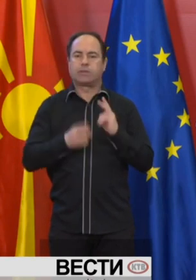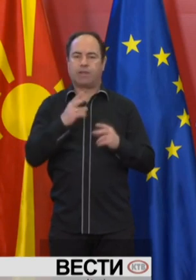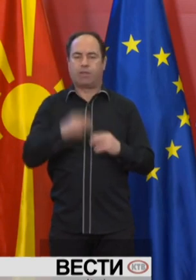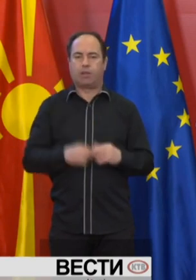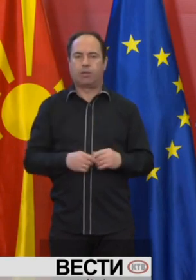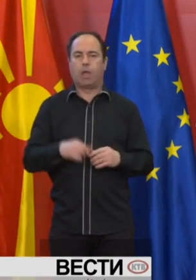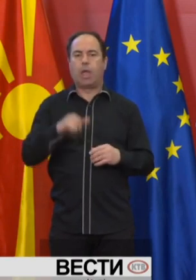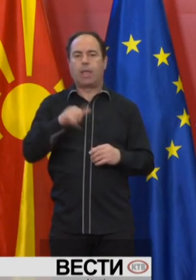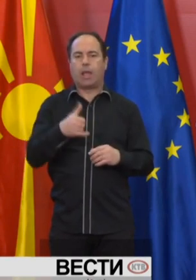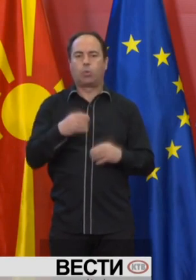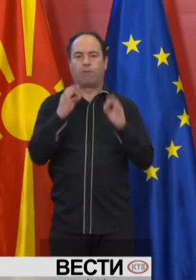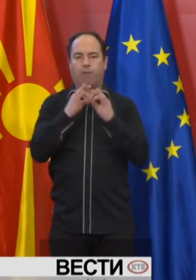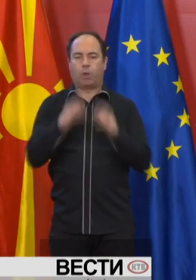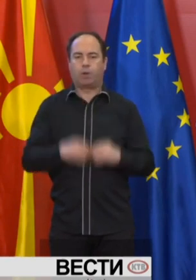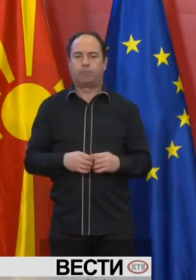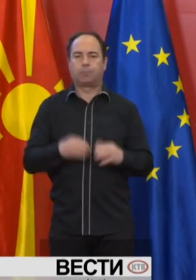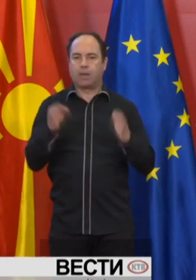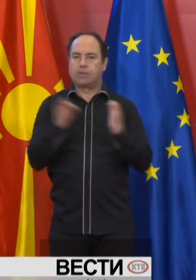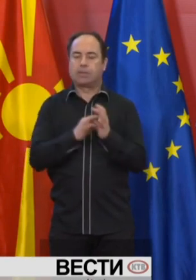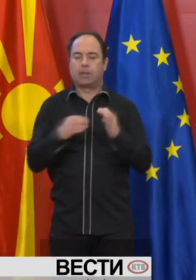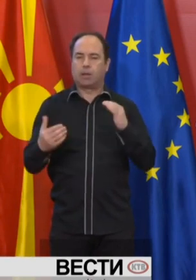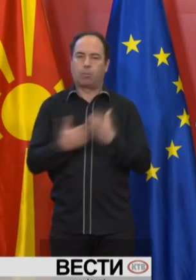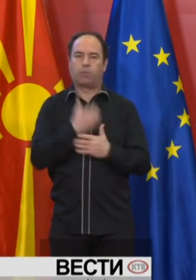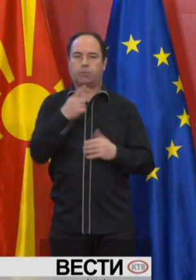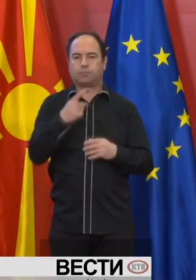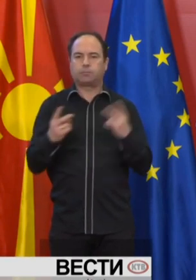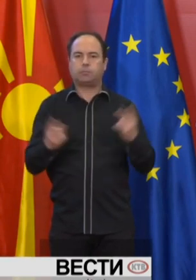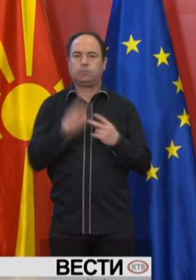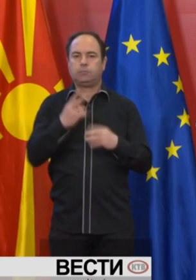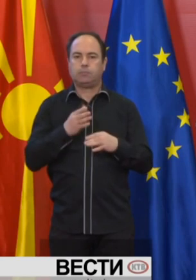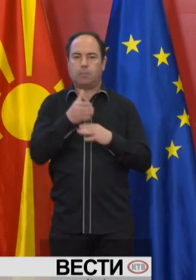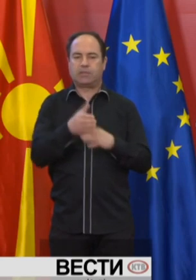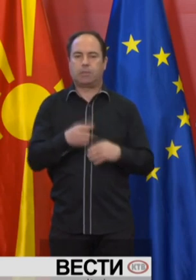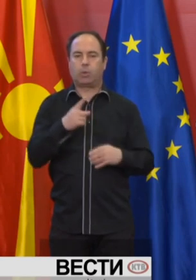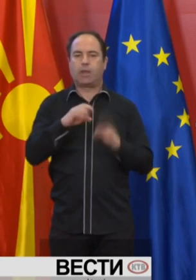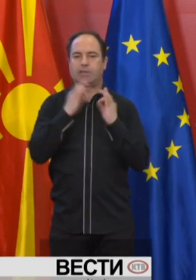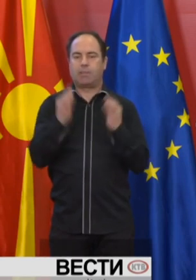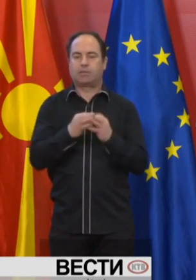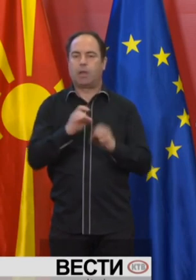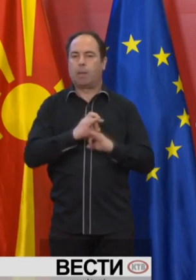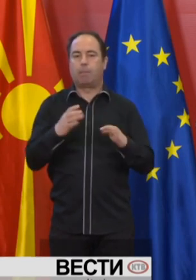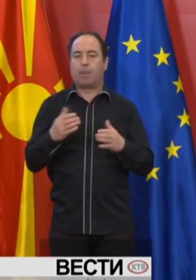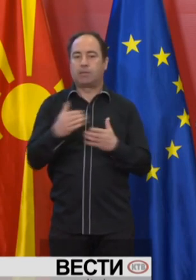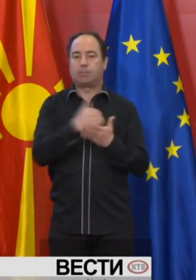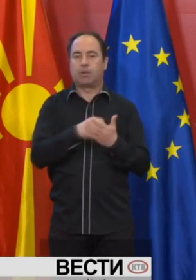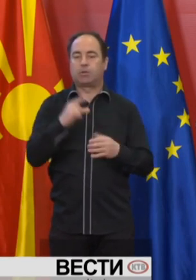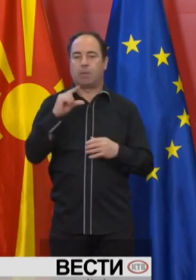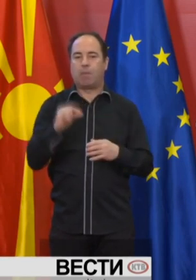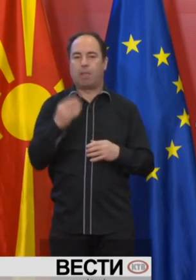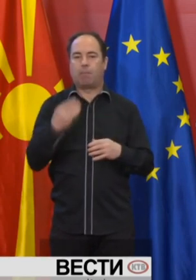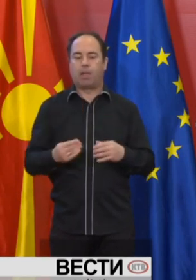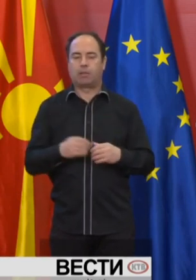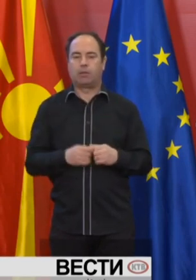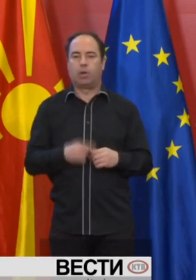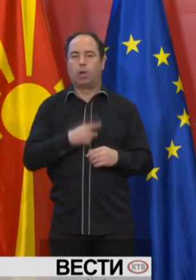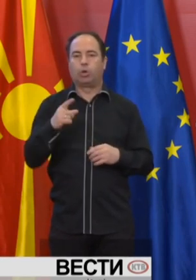односно јануари и феврари. Целта ја ке повторам да се олесни пристапот на семействата без приходи или со ниско приходи